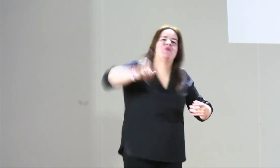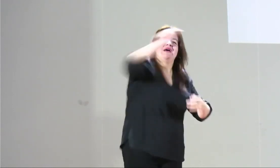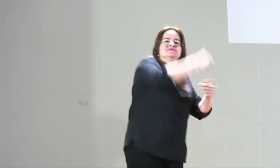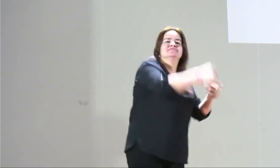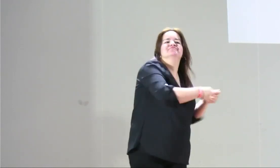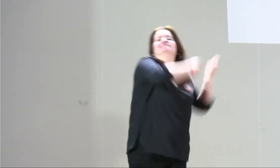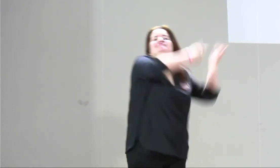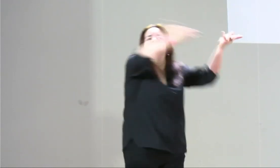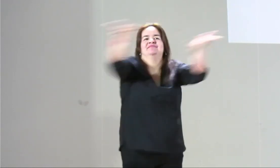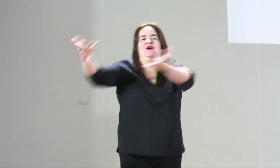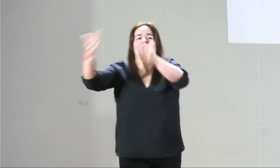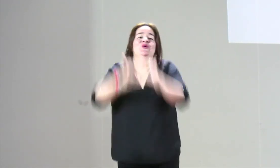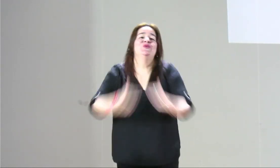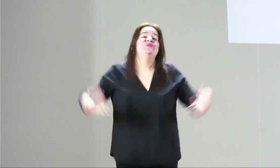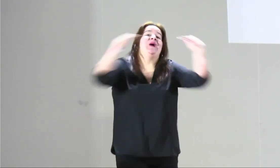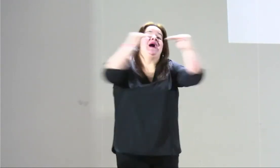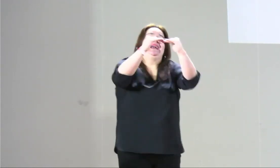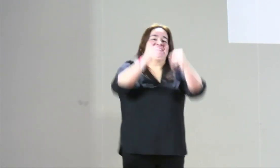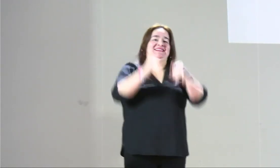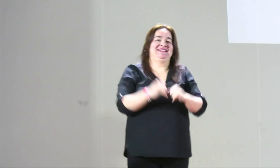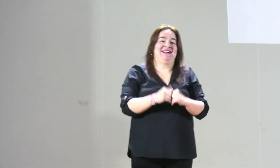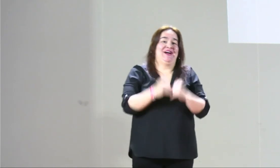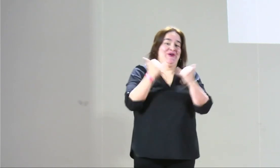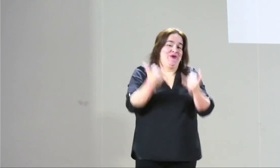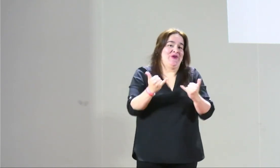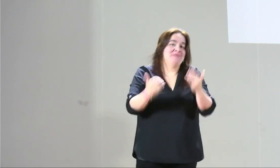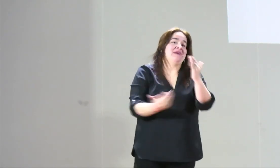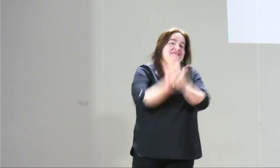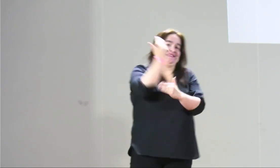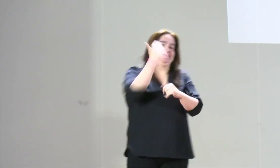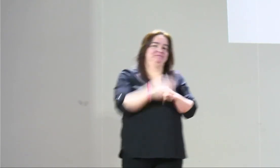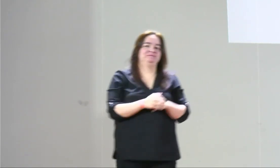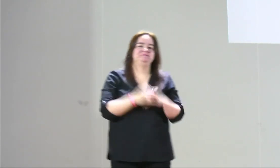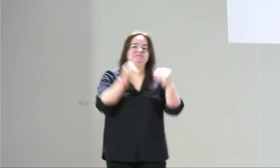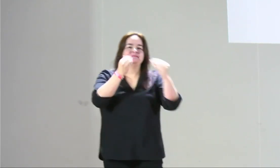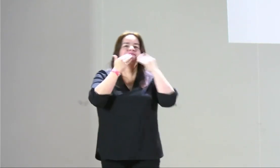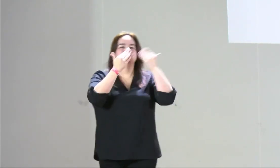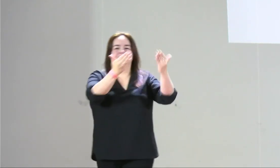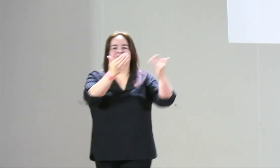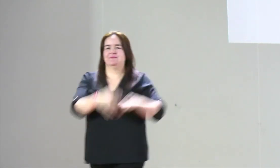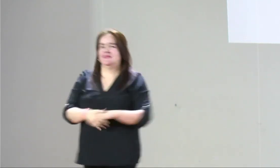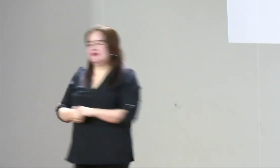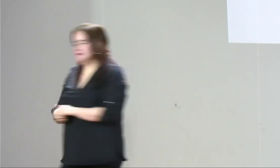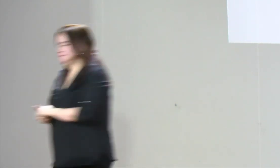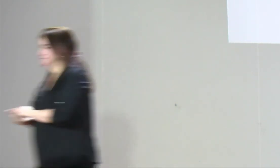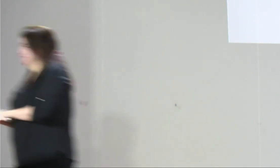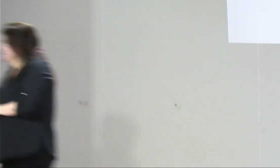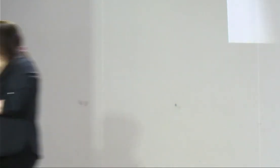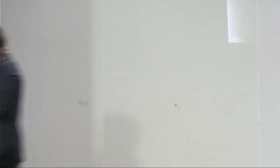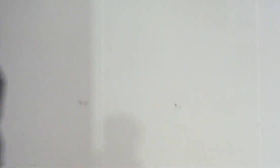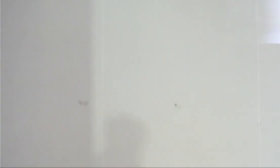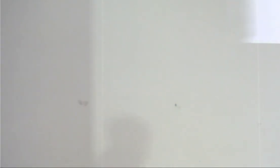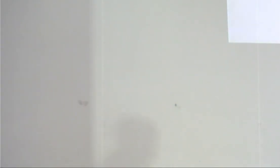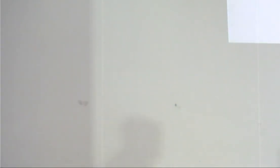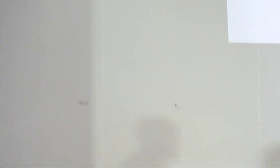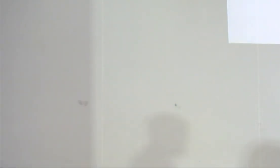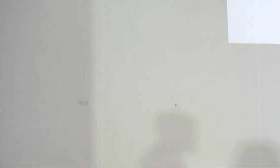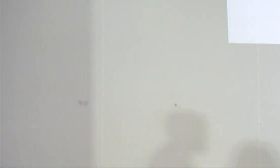esas rutas de atención a las mujeres a las mujeres para que se nos dé una igualdad y una equidad de oportunidades y de participación